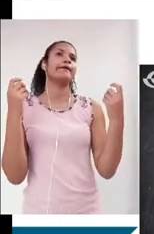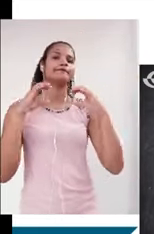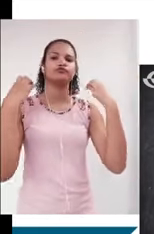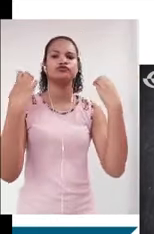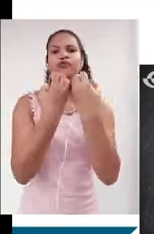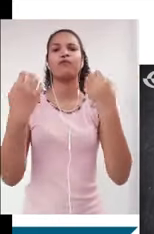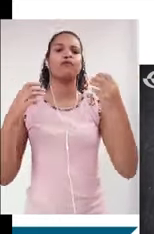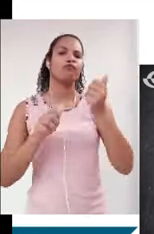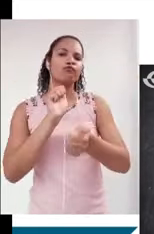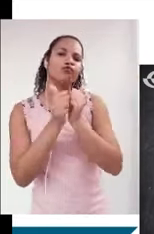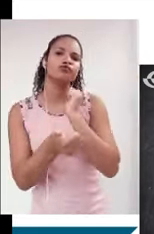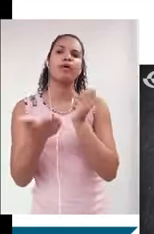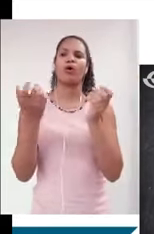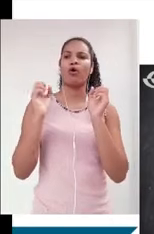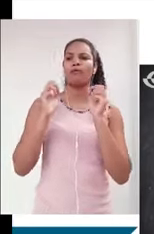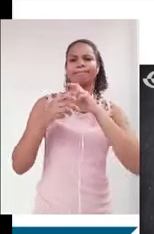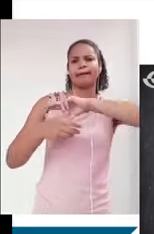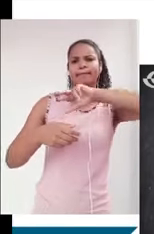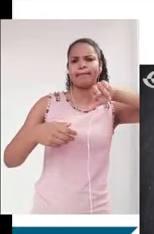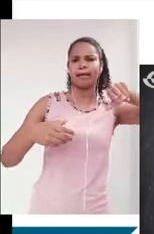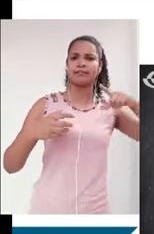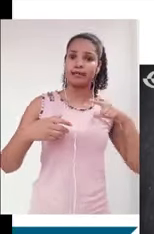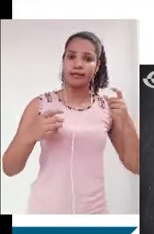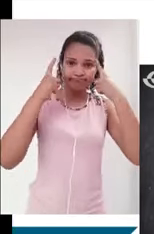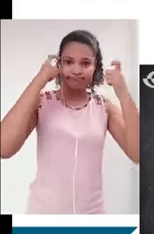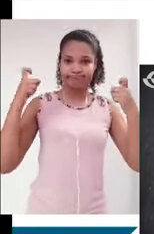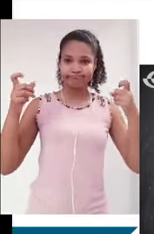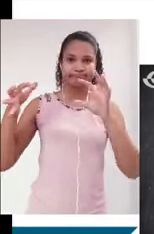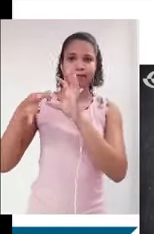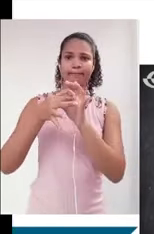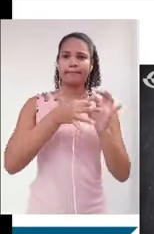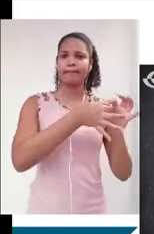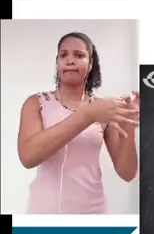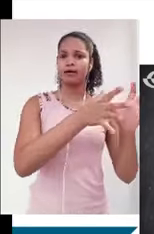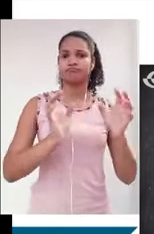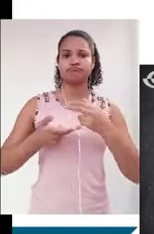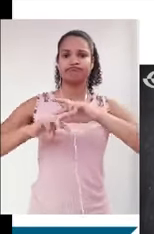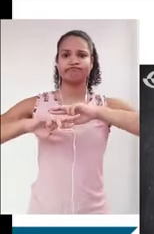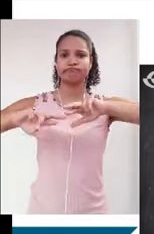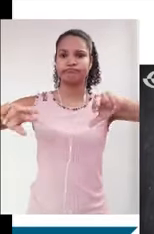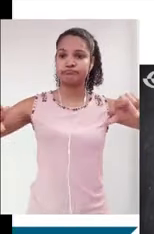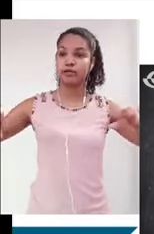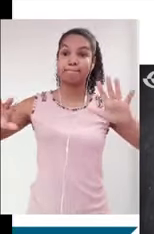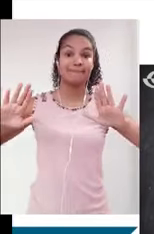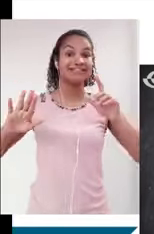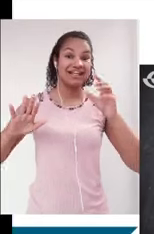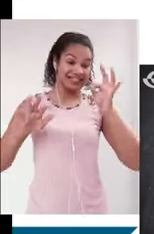violência urbana no contexto contemporâneo. Percebam que tem todo um direcionamento, uma especificidade. A mesma coisa